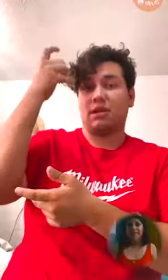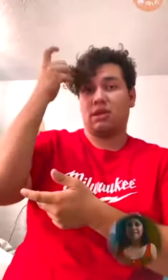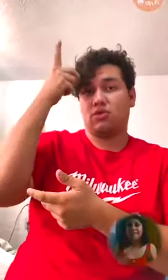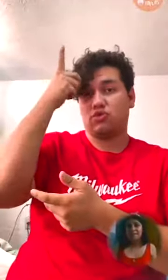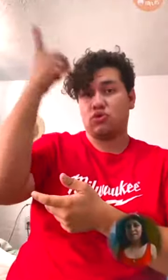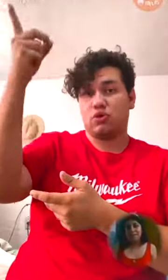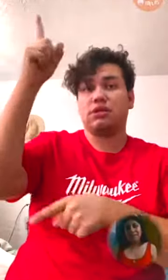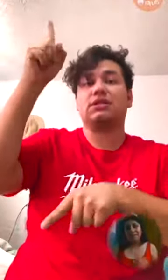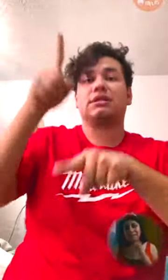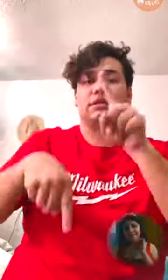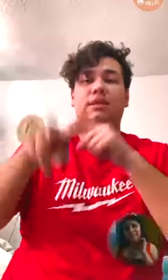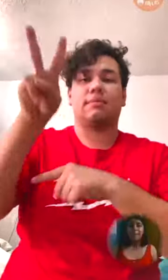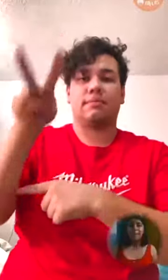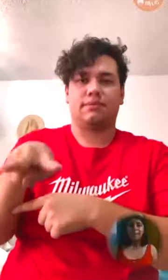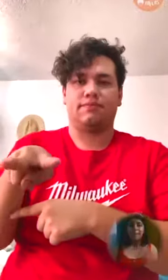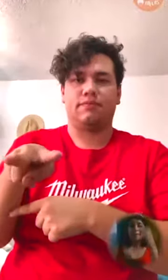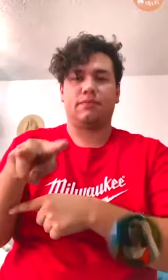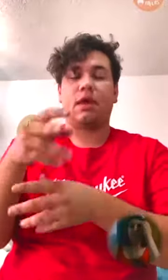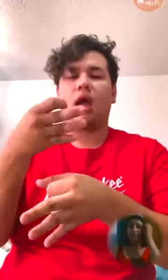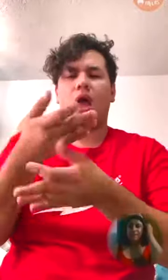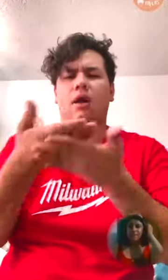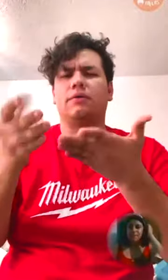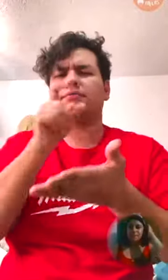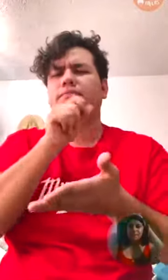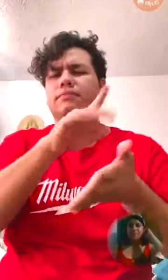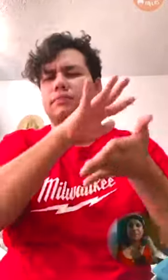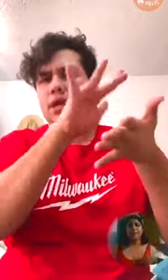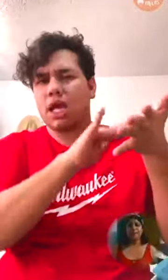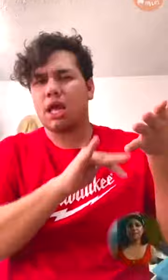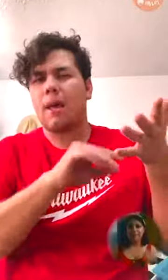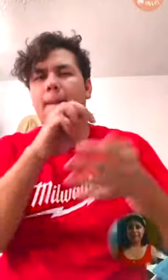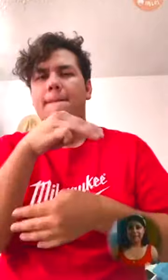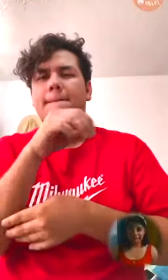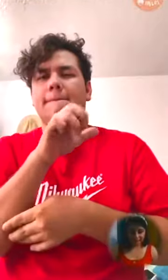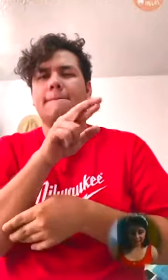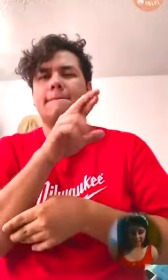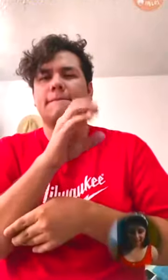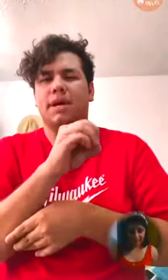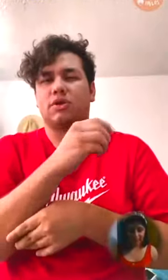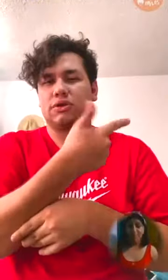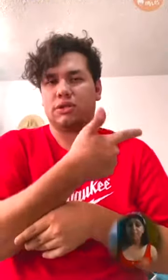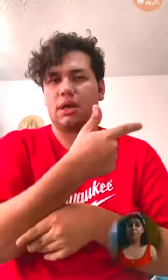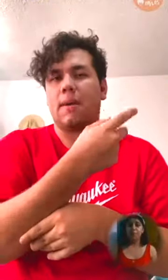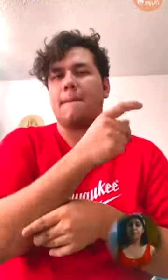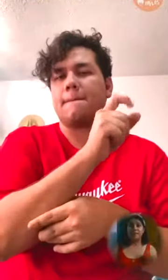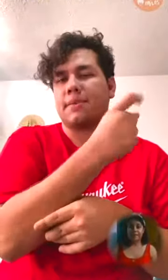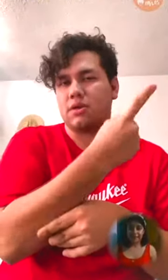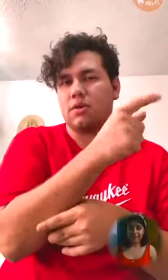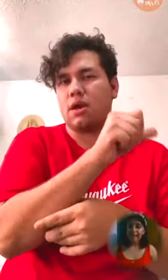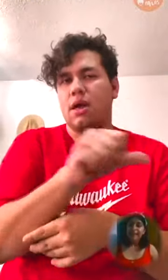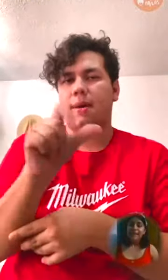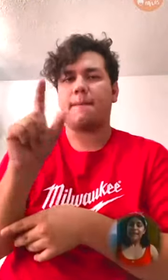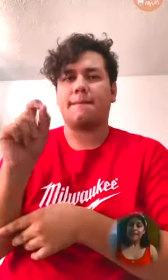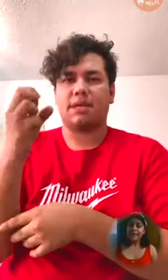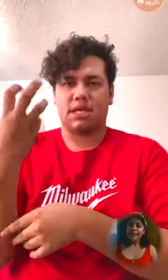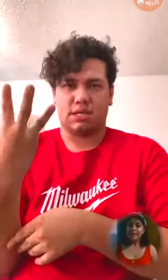Esa es la respuesta. Vamos a leer también Marcos 7, del 21 al 23. Y aquí se